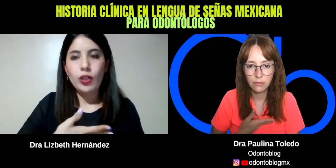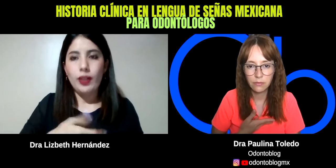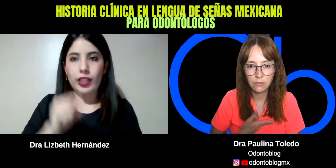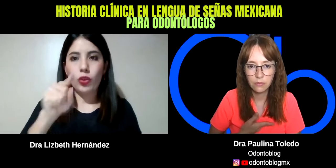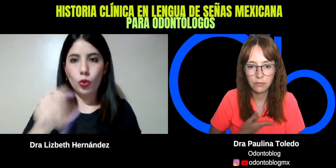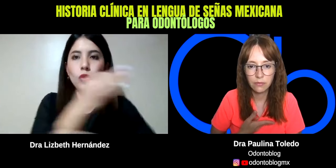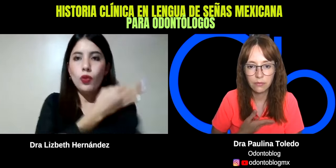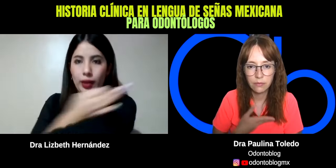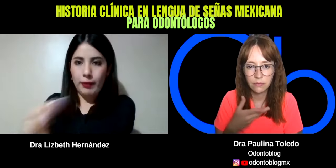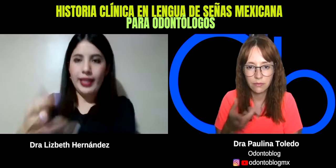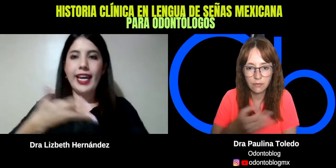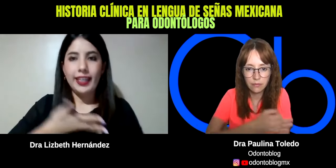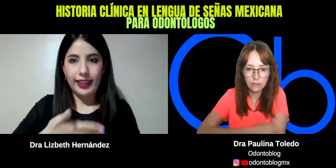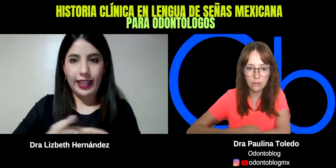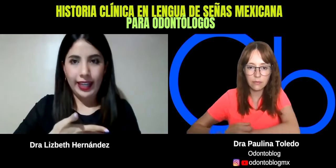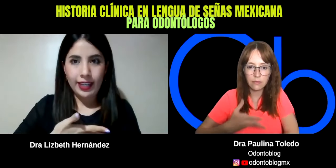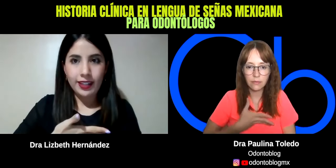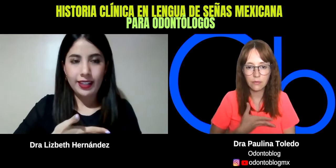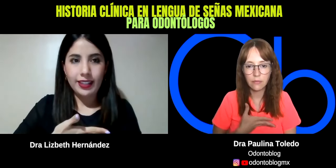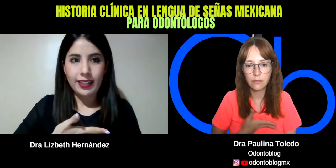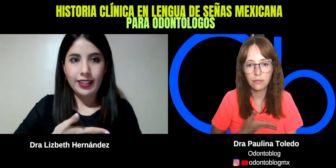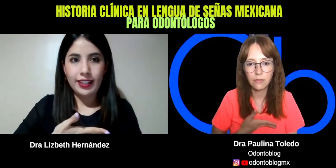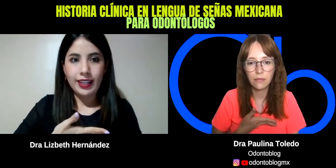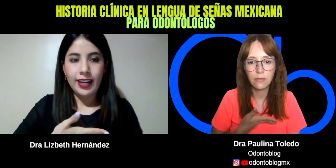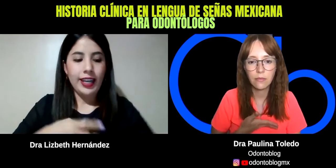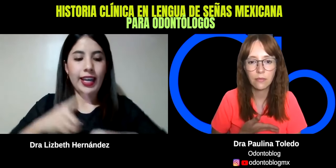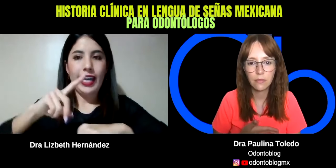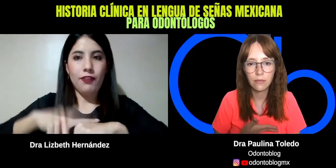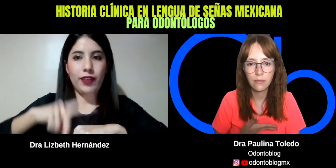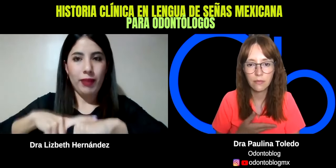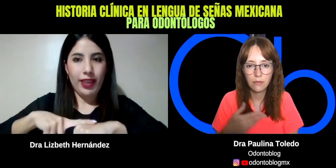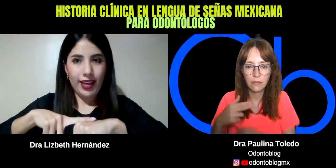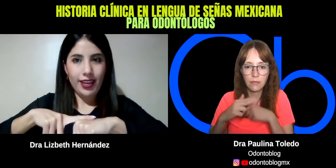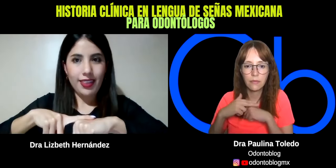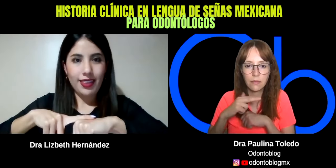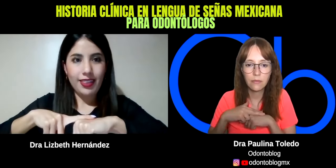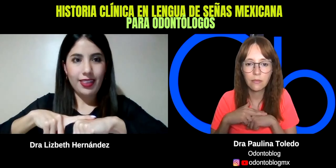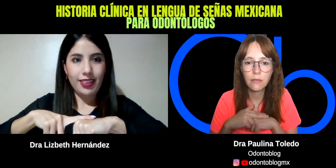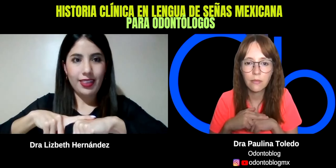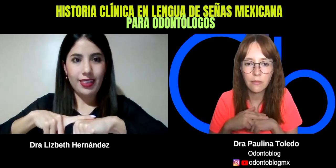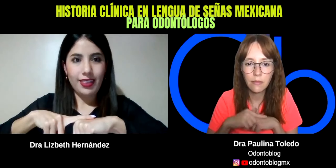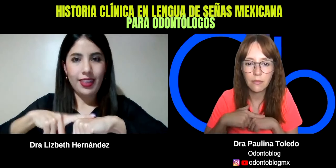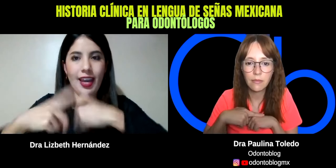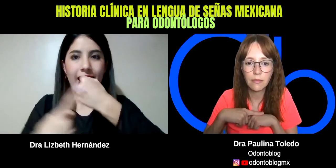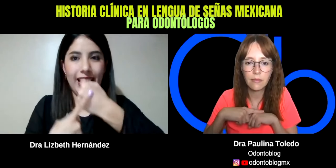ok, tú, familia, tener, enfermedad, algo.